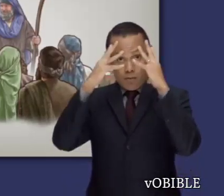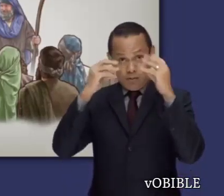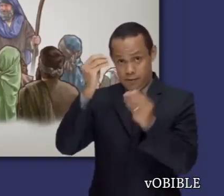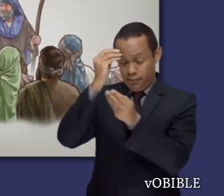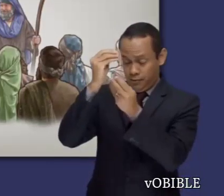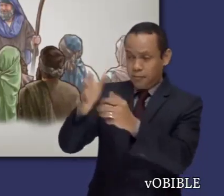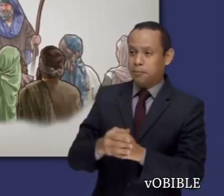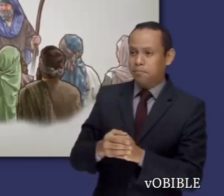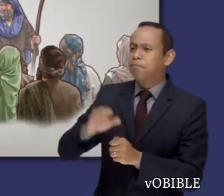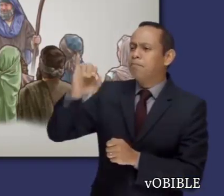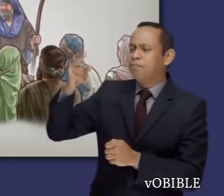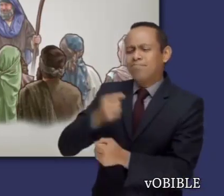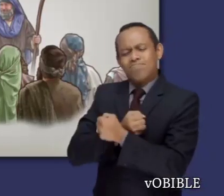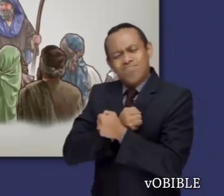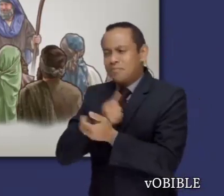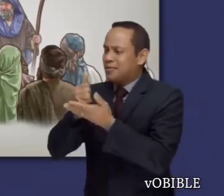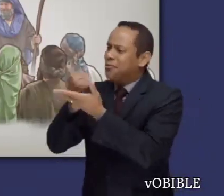israelitas antes de morir.